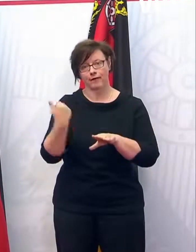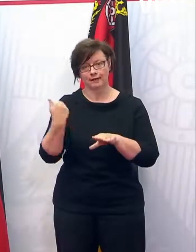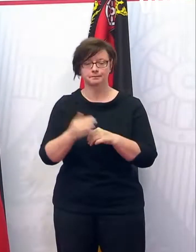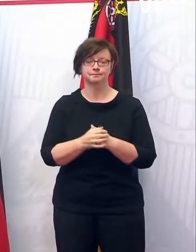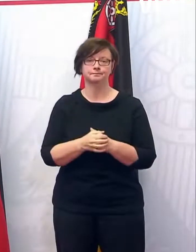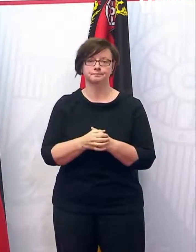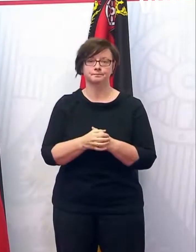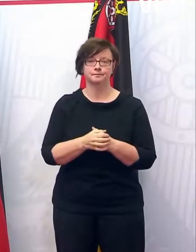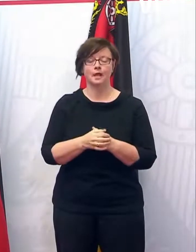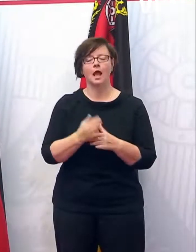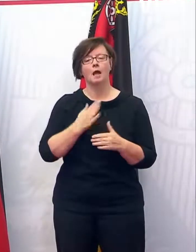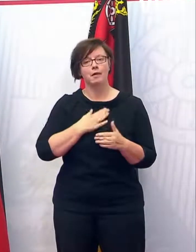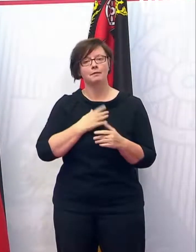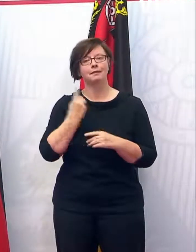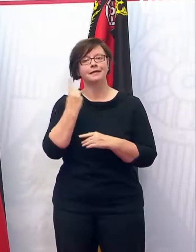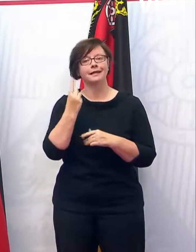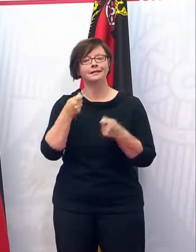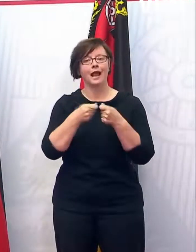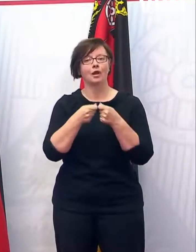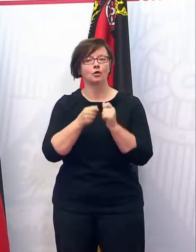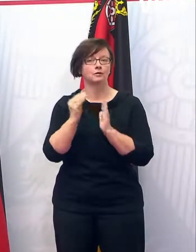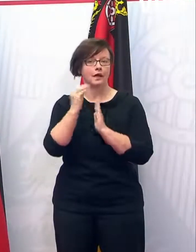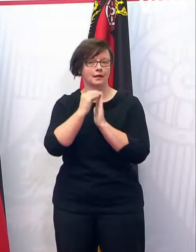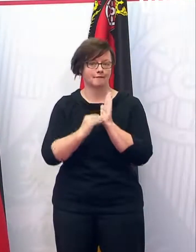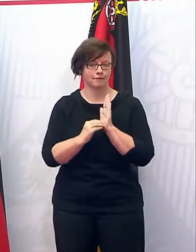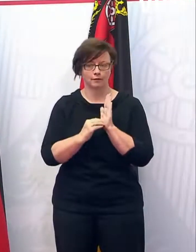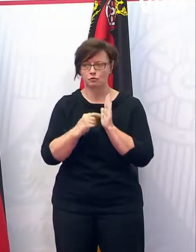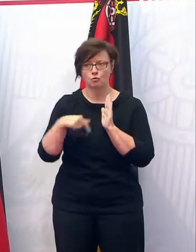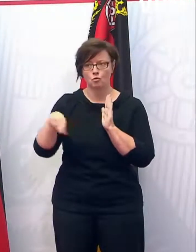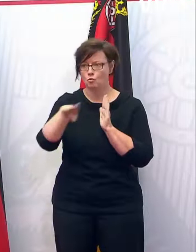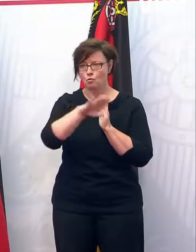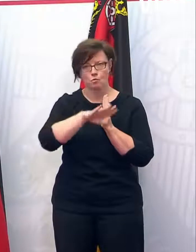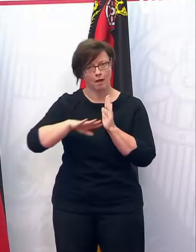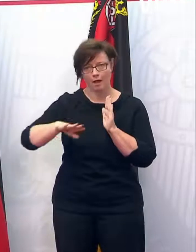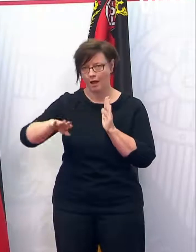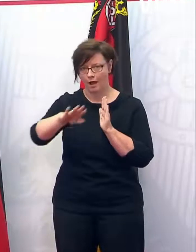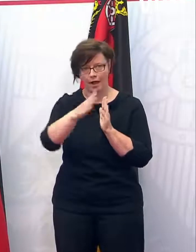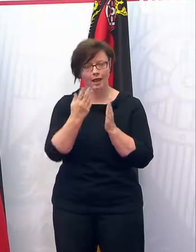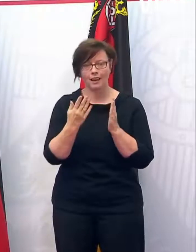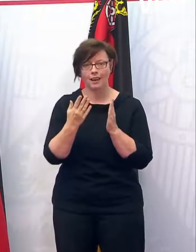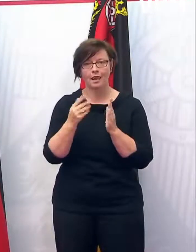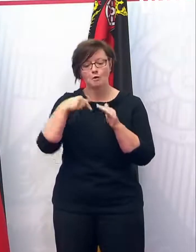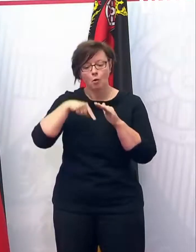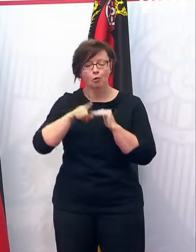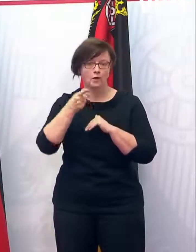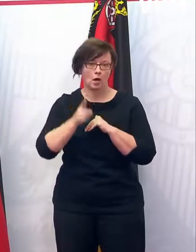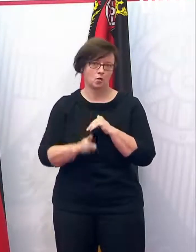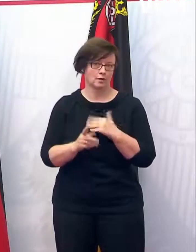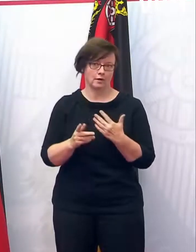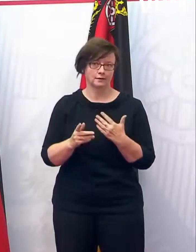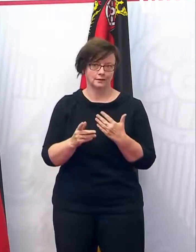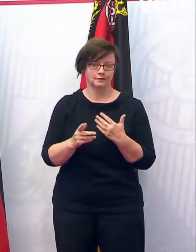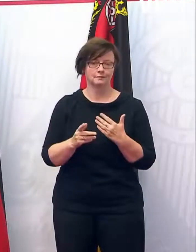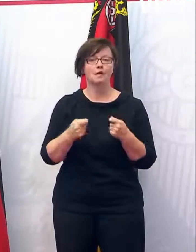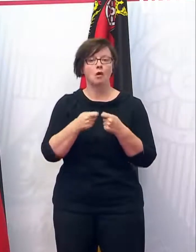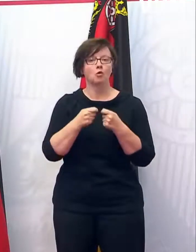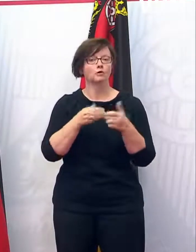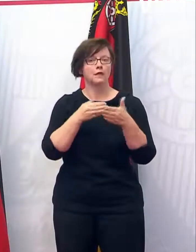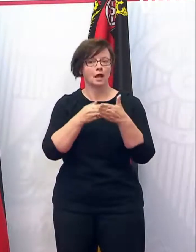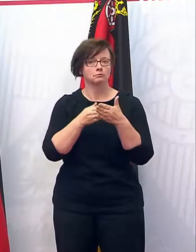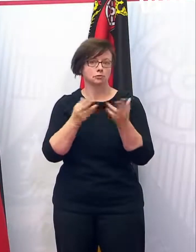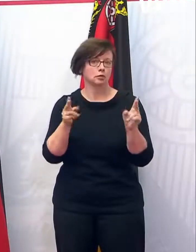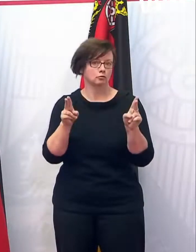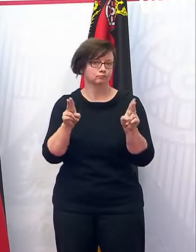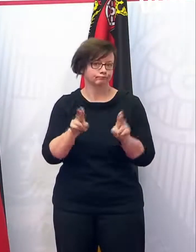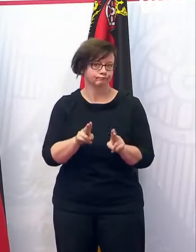möglichst digitaler Kontakterfassung. Also überall. Wir sind ja immer bei dem Ding überall unter 100. Da ist das mit den Kontaktbeschränkungen